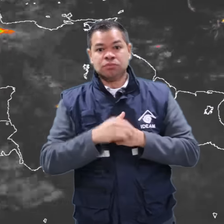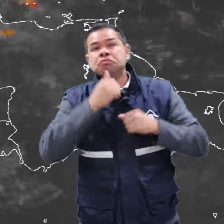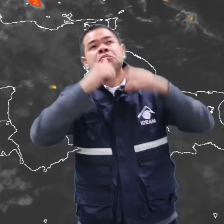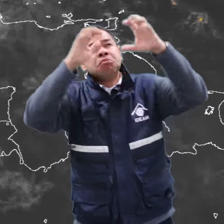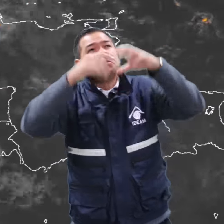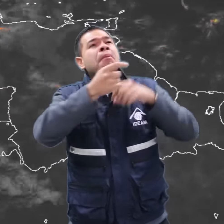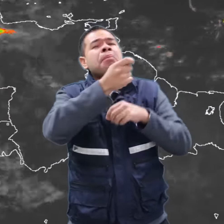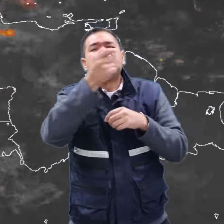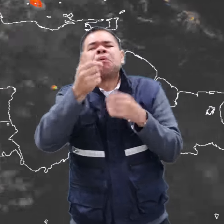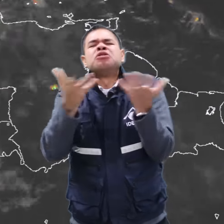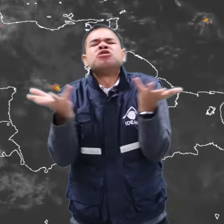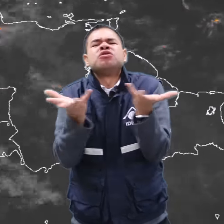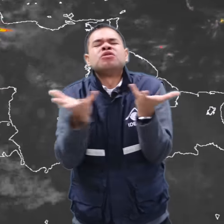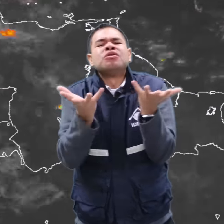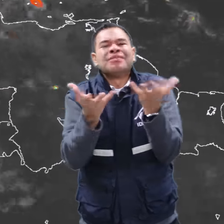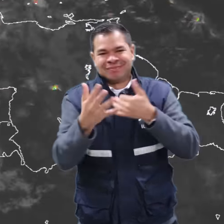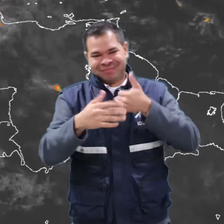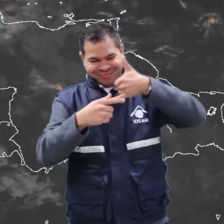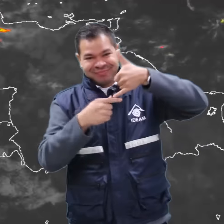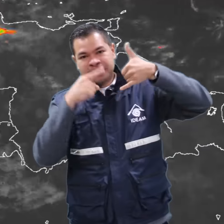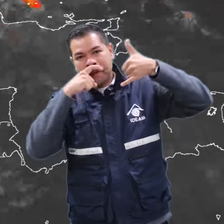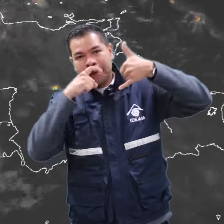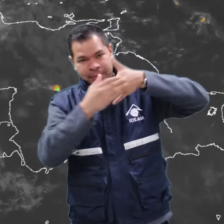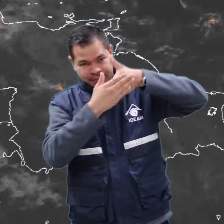lluvias ligeras en diferentes sectores de la región amazónica.